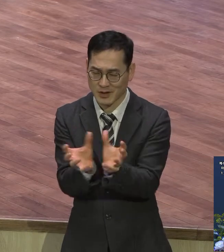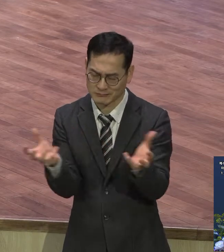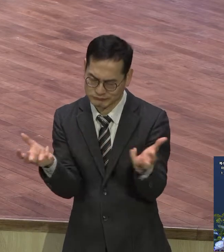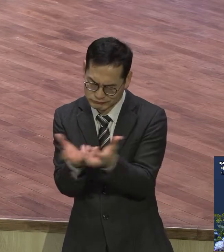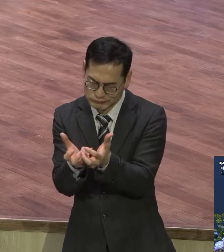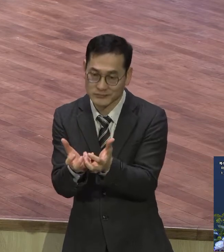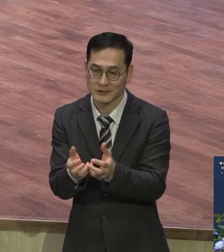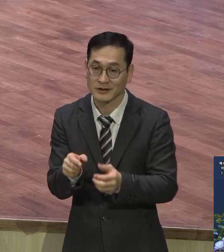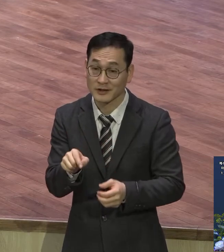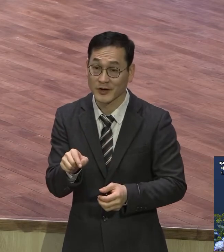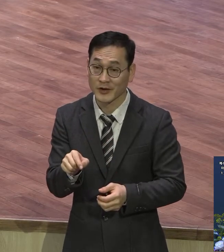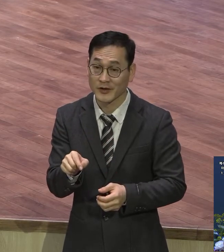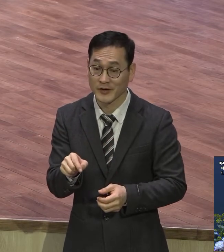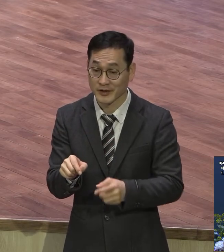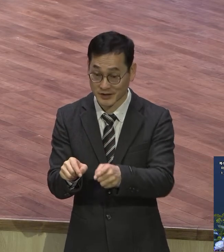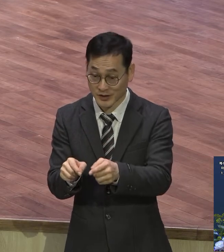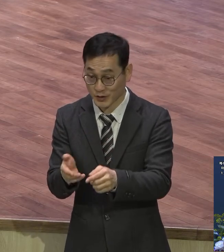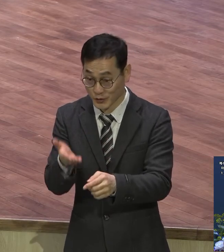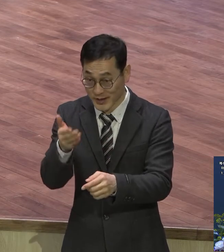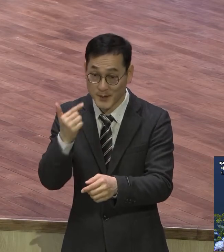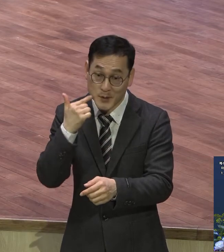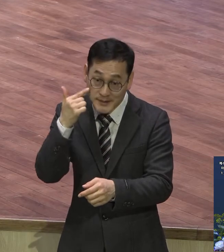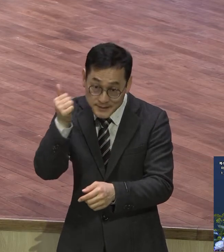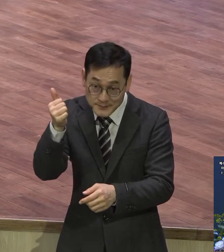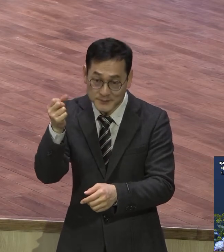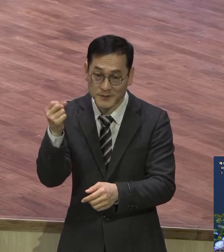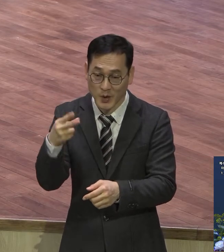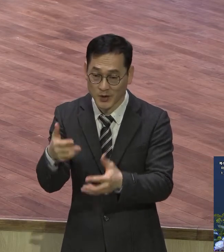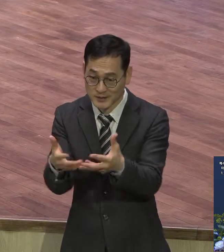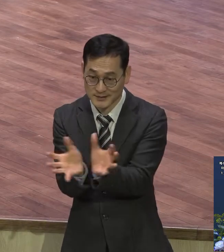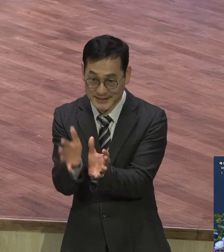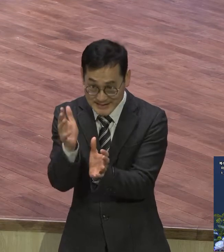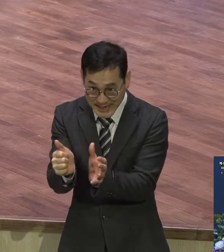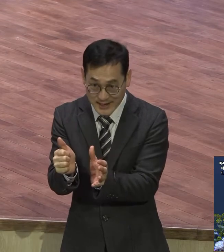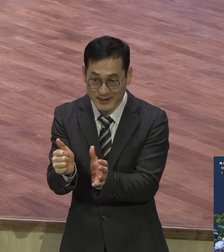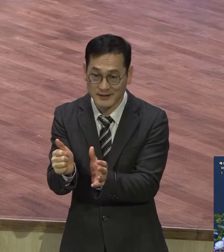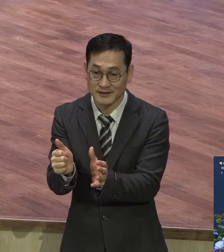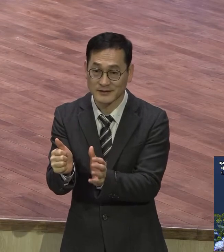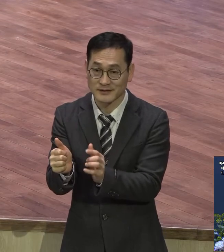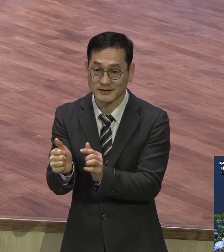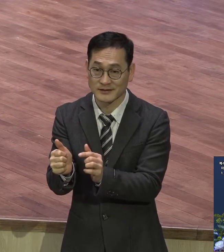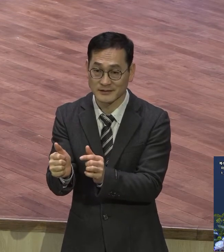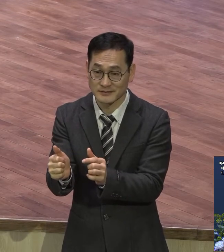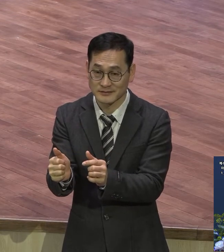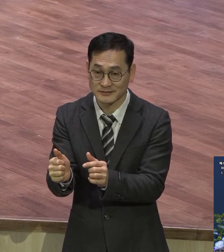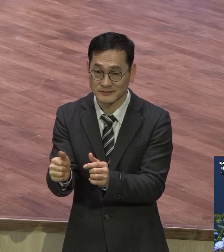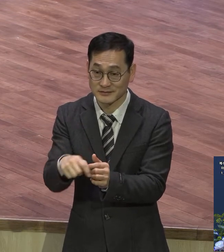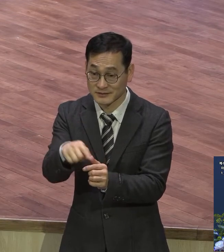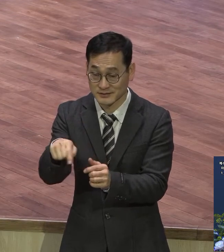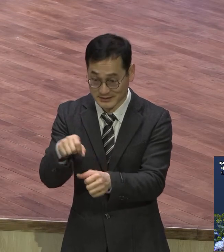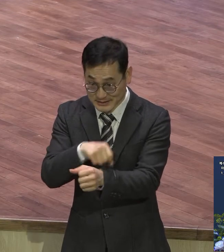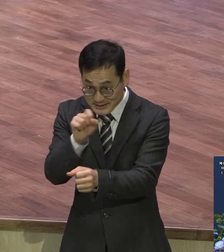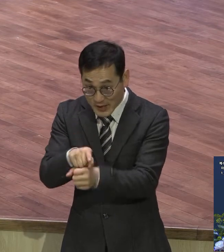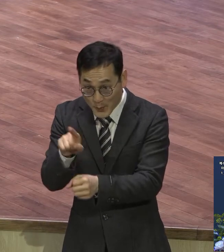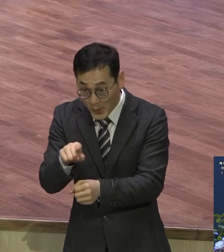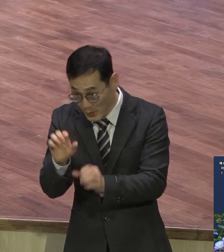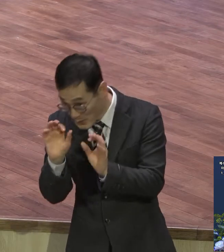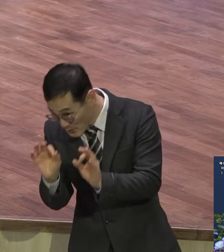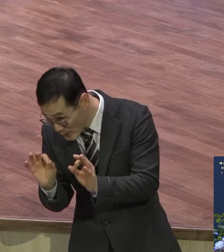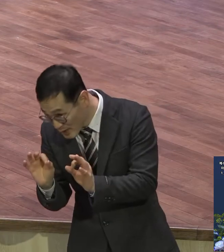그 기관장 그 부흥되는 그 지역 그 기관은 특징이요 온유한 자들만 모여서